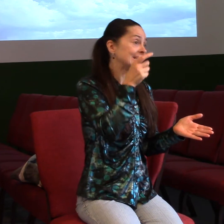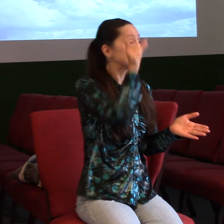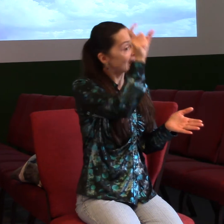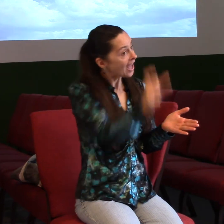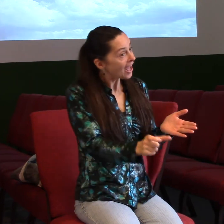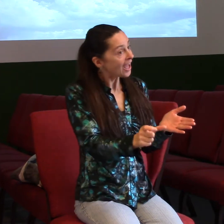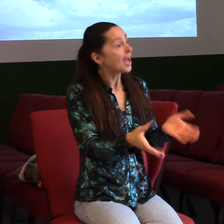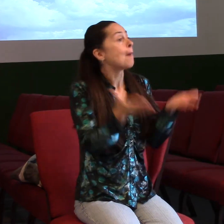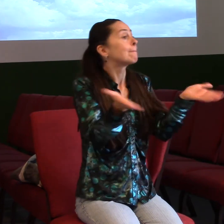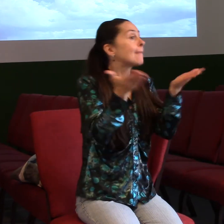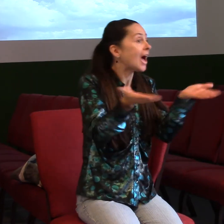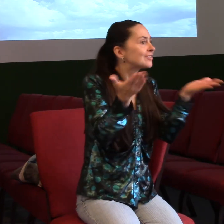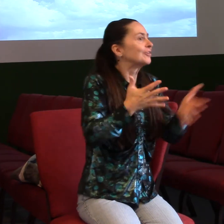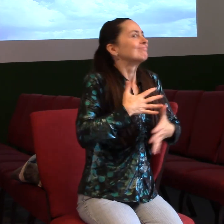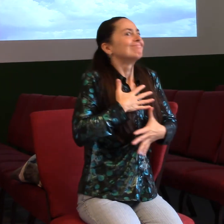vždy, že se nás umlžte bohuše, jo.